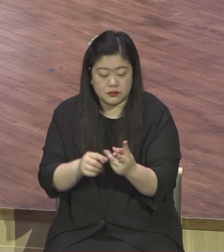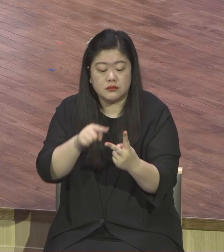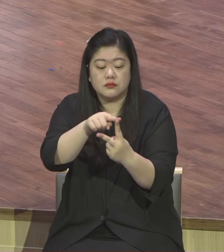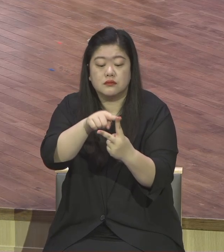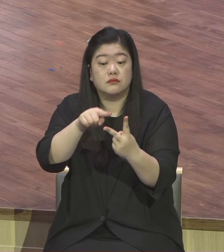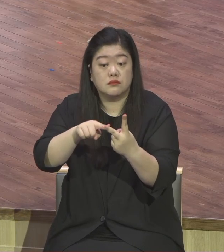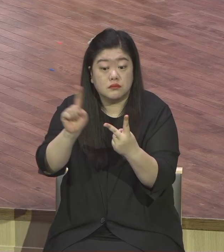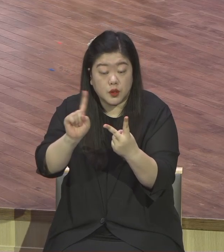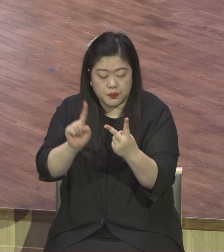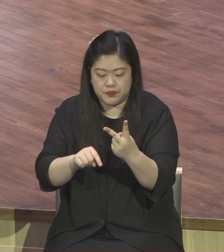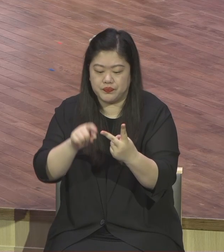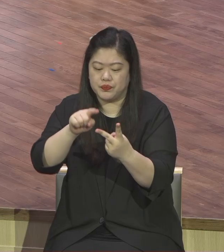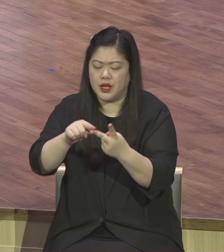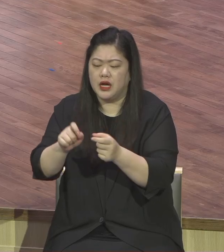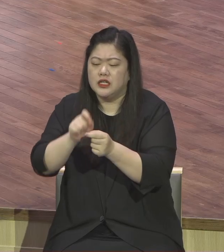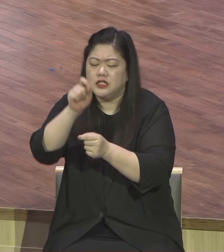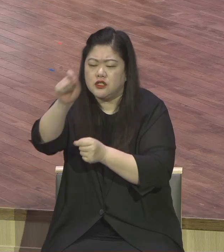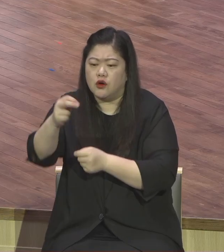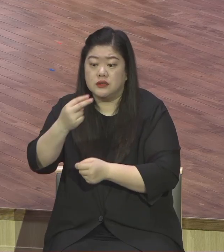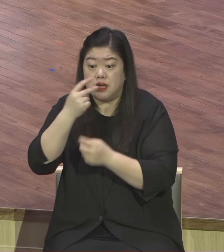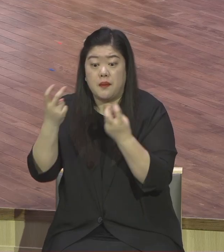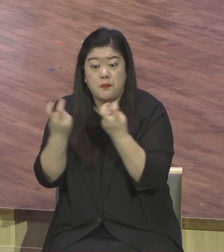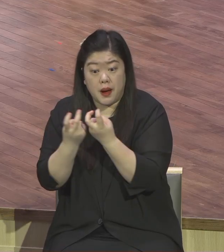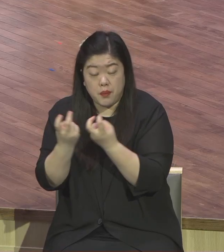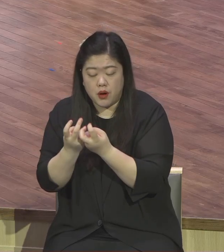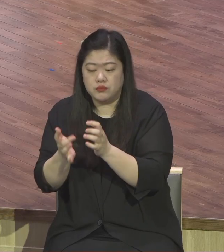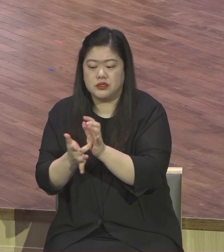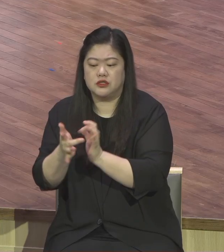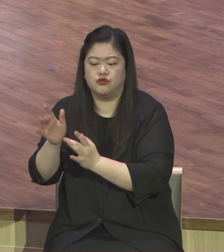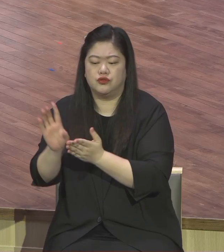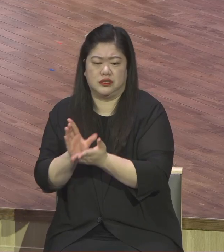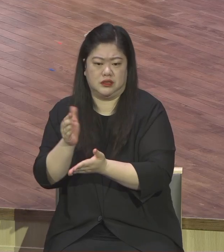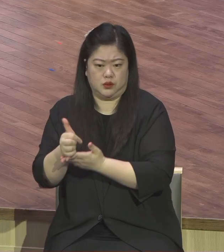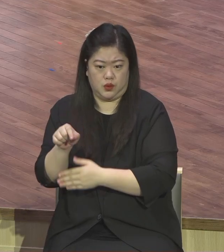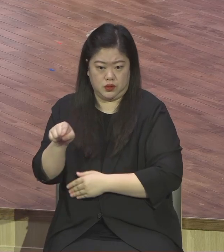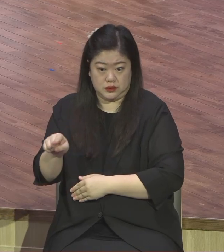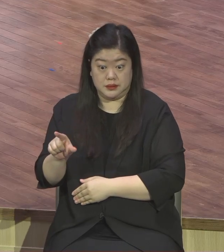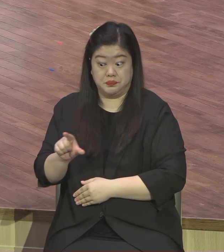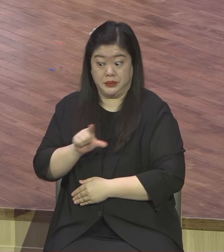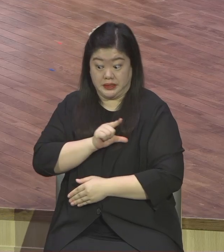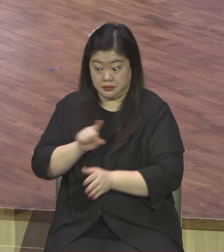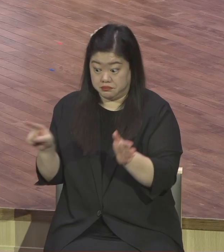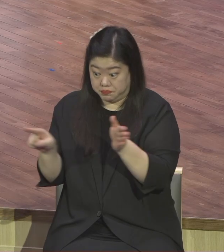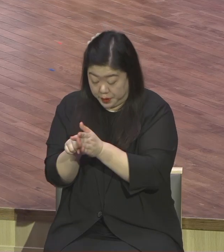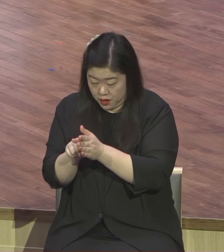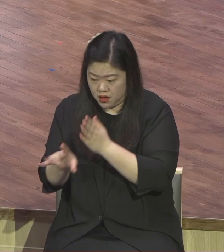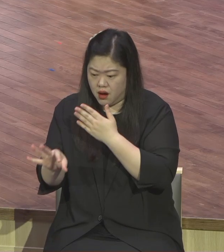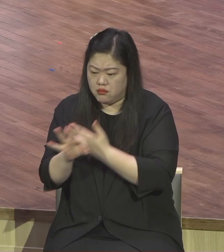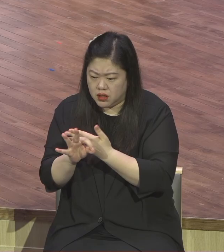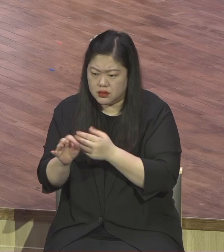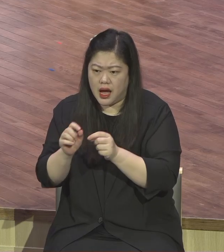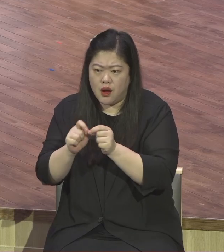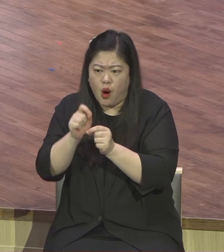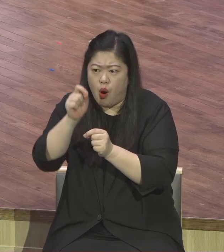영접한 분들은 영혼 문제가 해결된 줄 믿으시기 바랍니다. 이 땅에 살면서